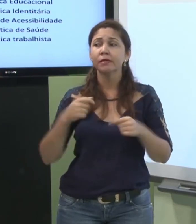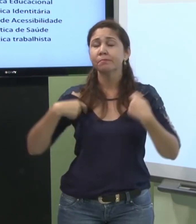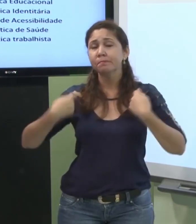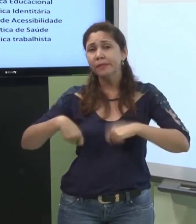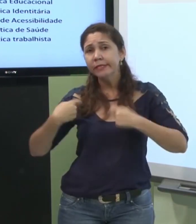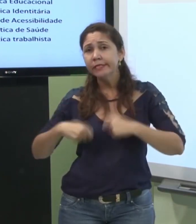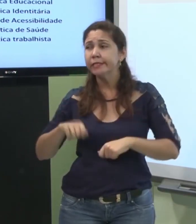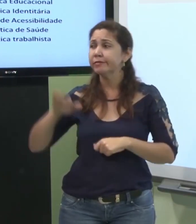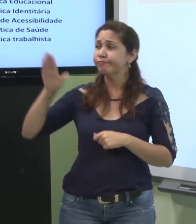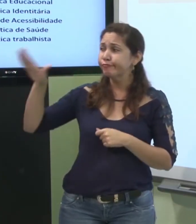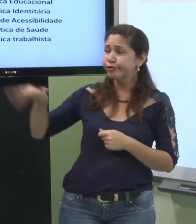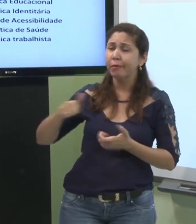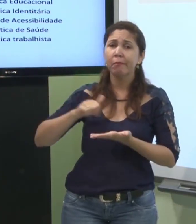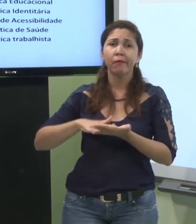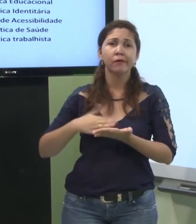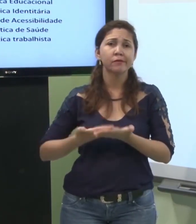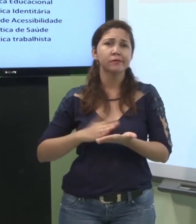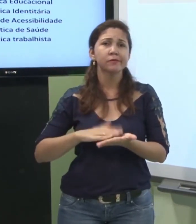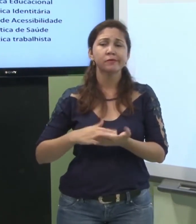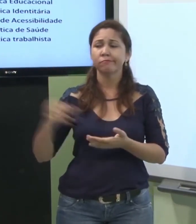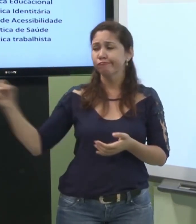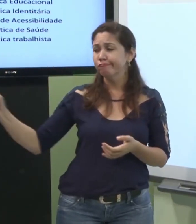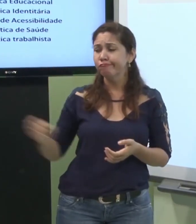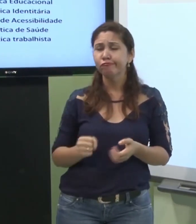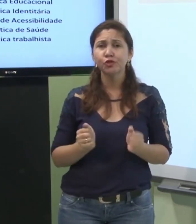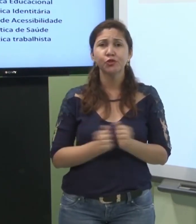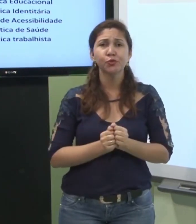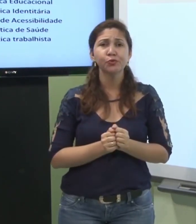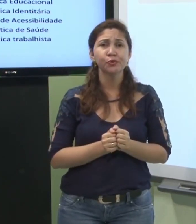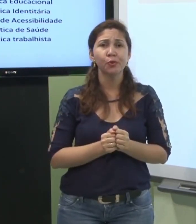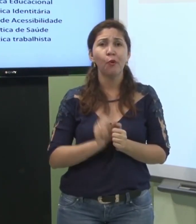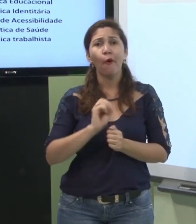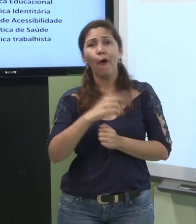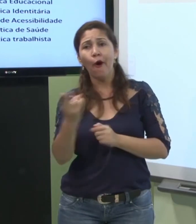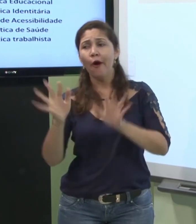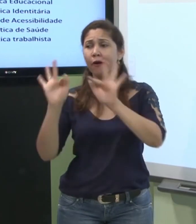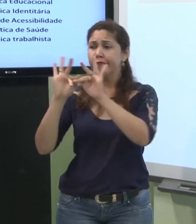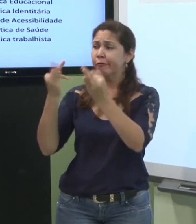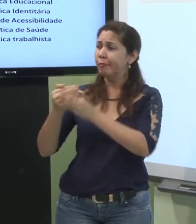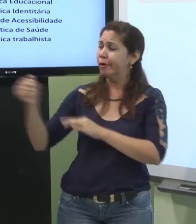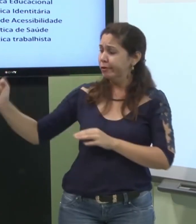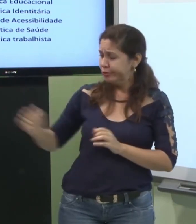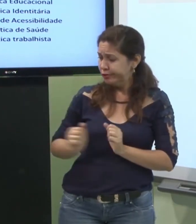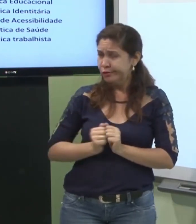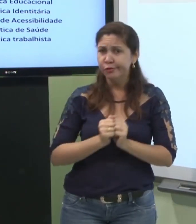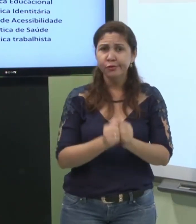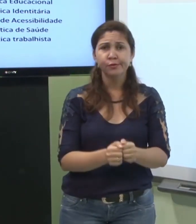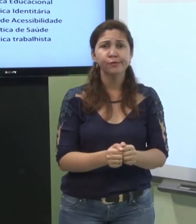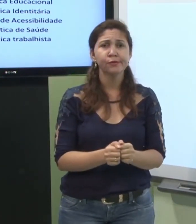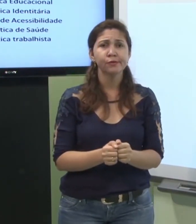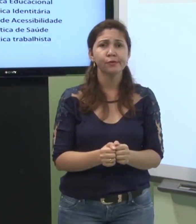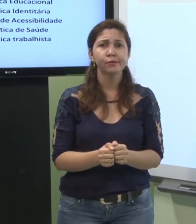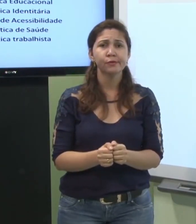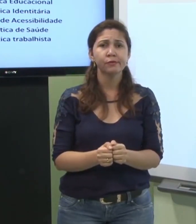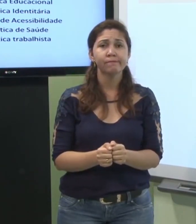eu preciso chamar o intérprete para ir junto ou alguém da minha família para estar comigo